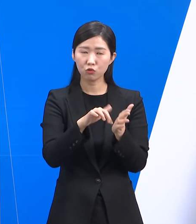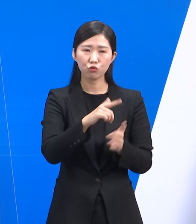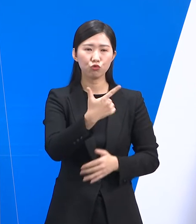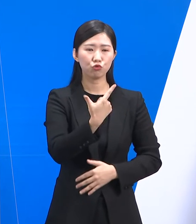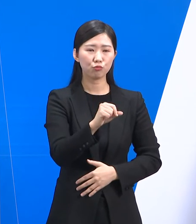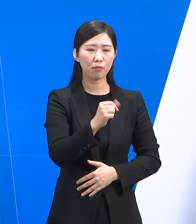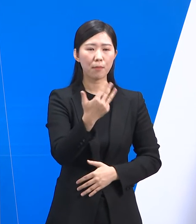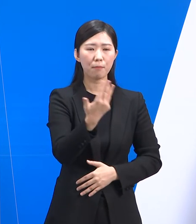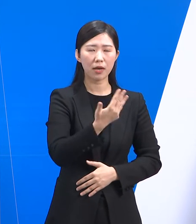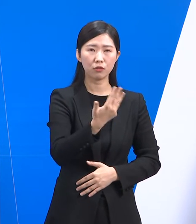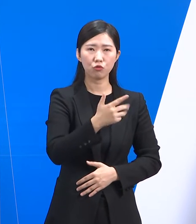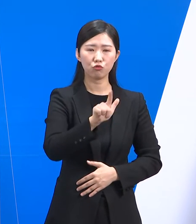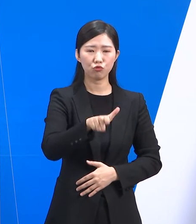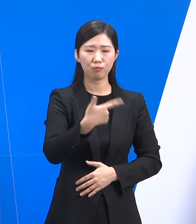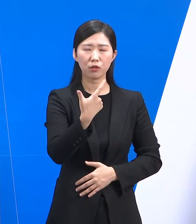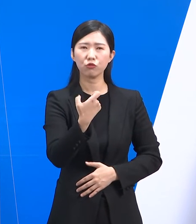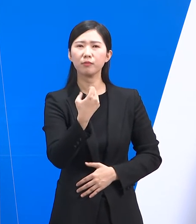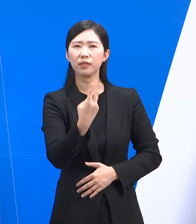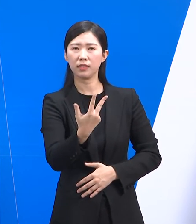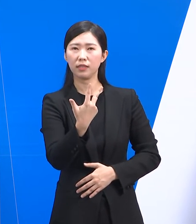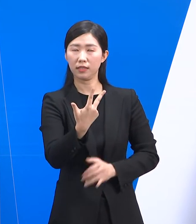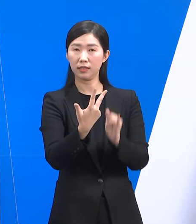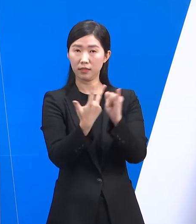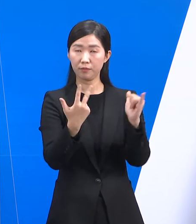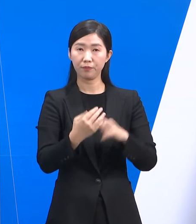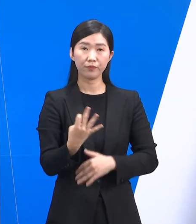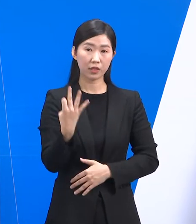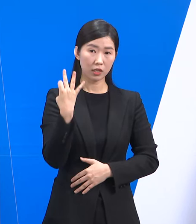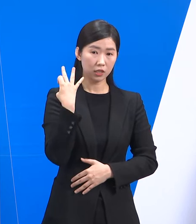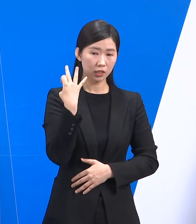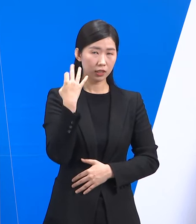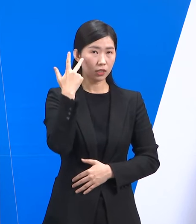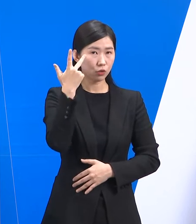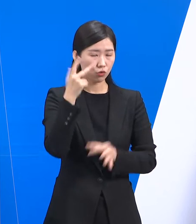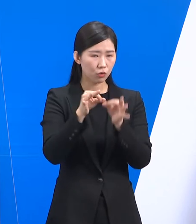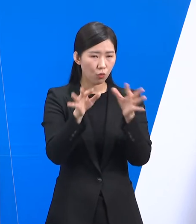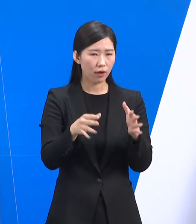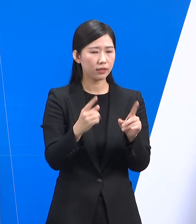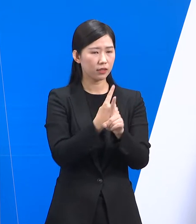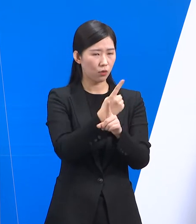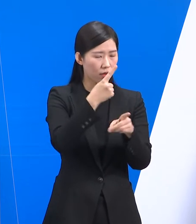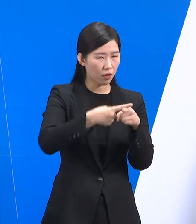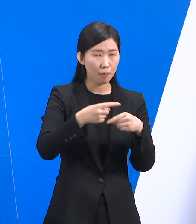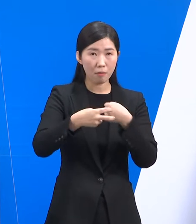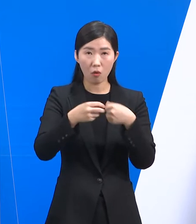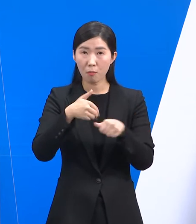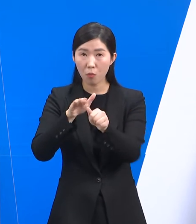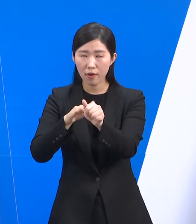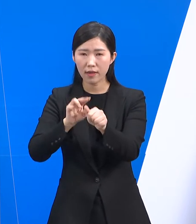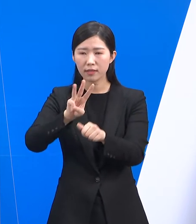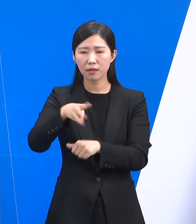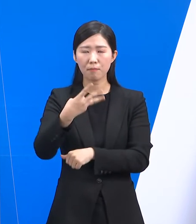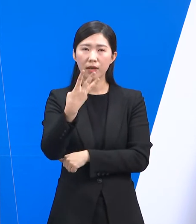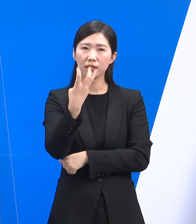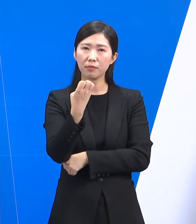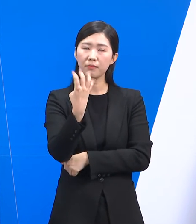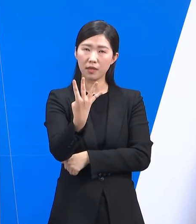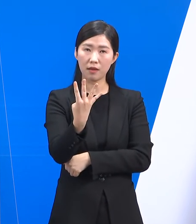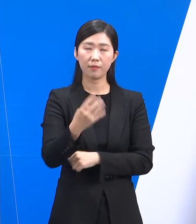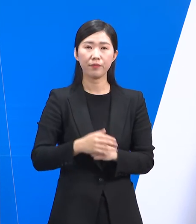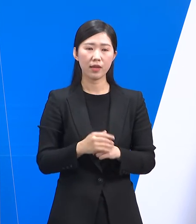,667명입니다. 지난 한 주 동안 재택치료 중 병원으로 이송된 인원은 1,334명,